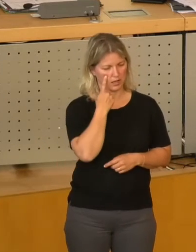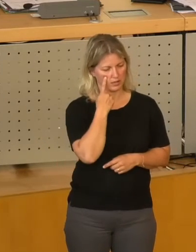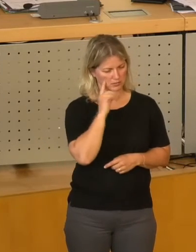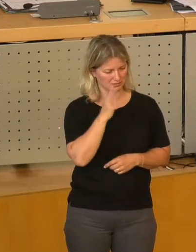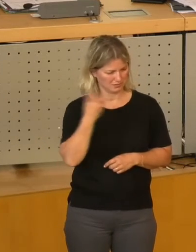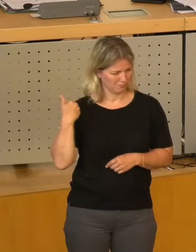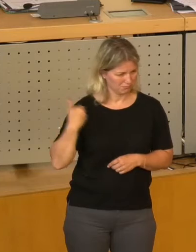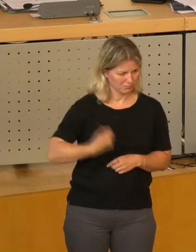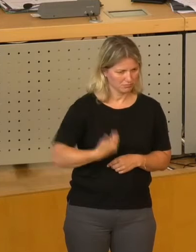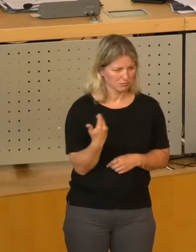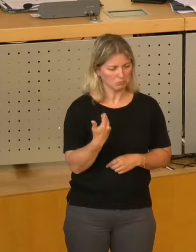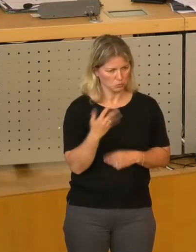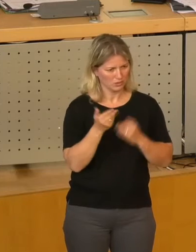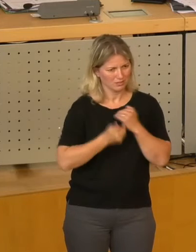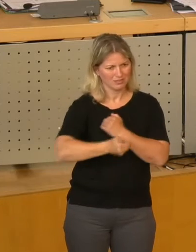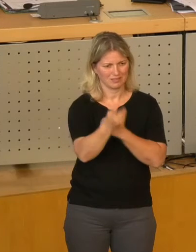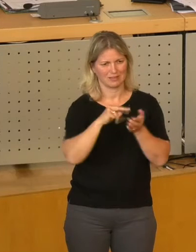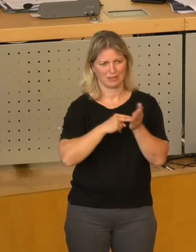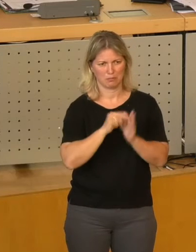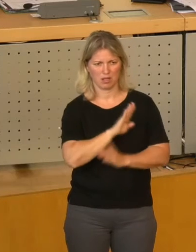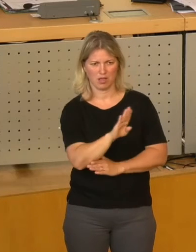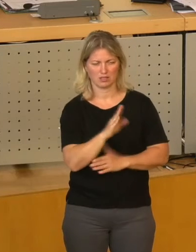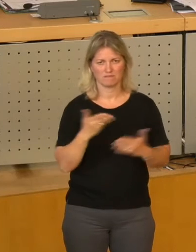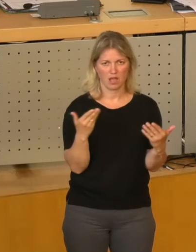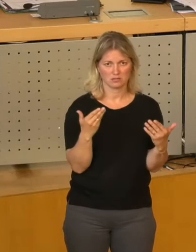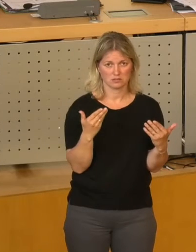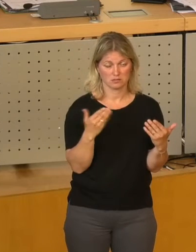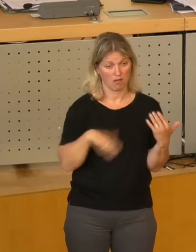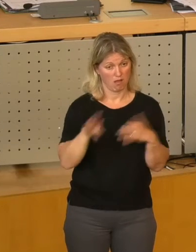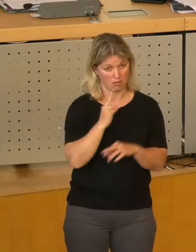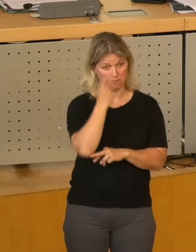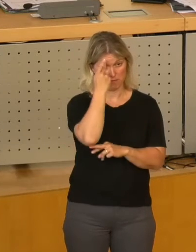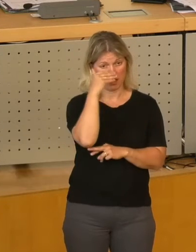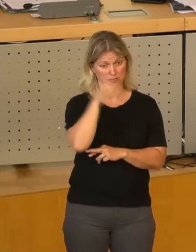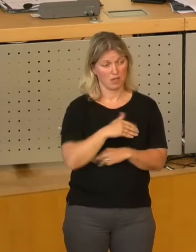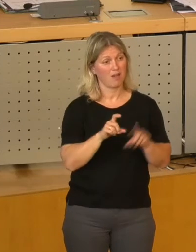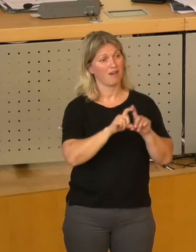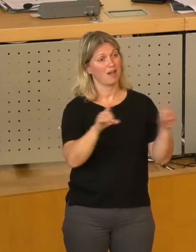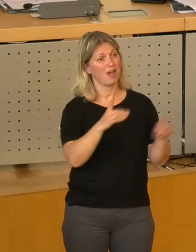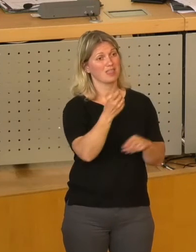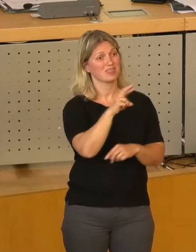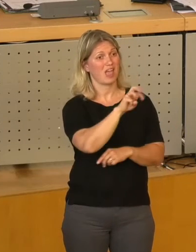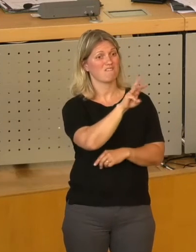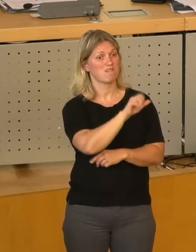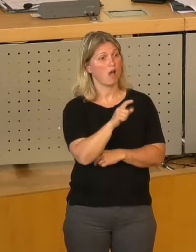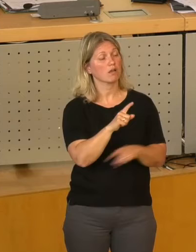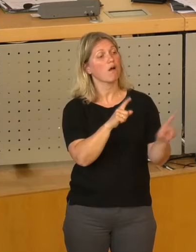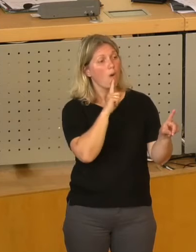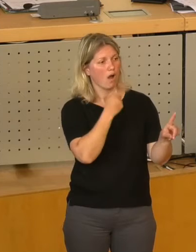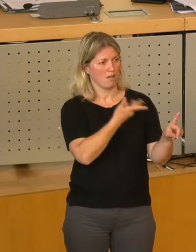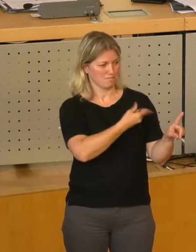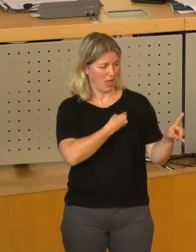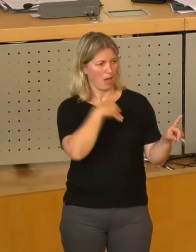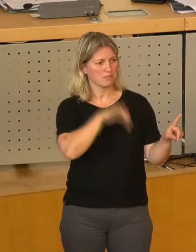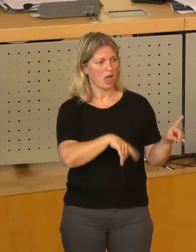was Sie so alles vorhaben. Meine Damen und Herren, da sollten wir uns alle bewusst sein. Die Drehwag ist nicht die Melkkuh der Stadt. Das ist